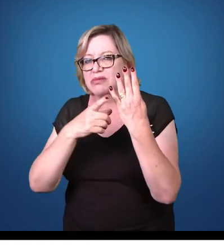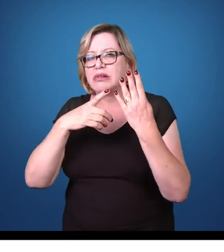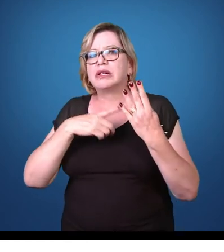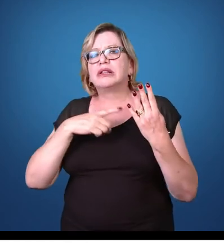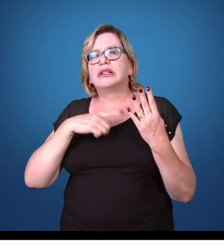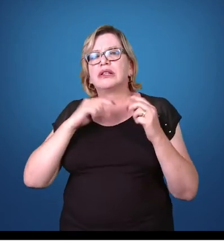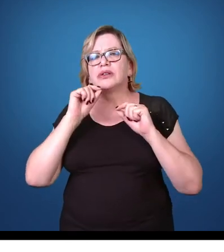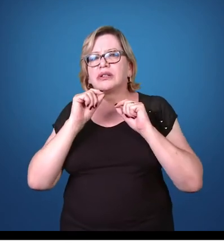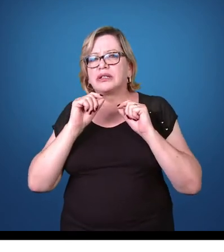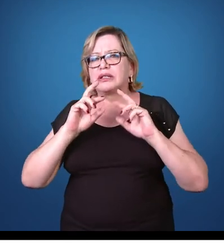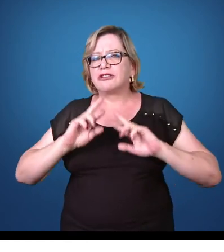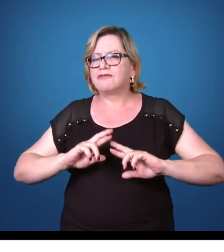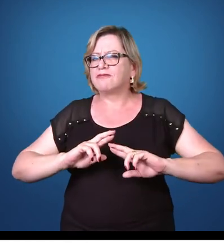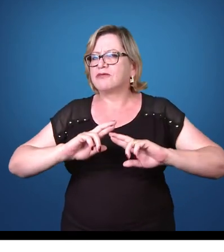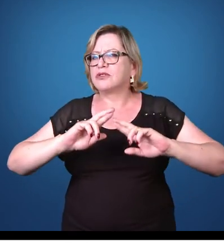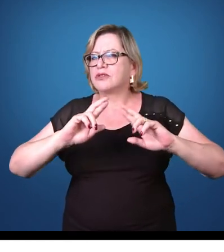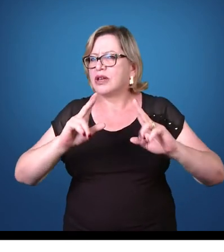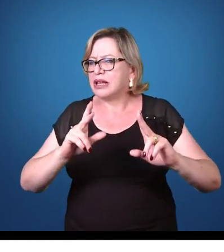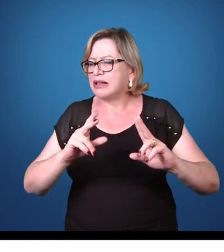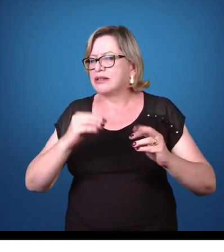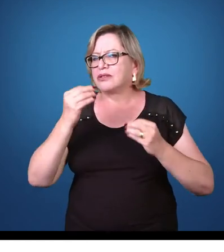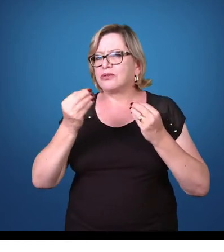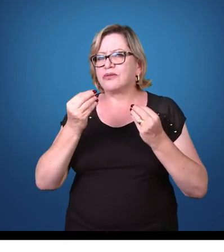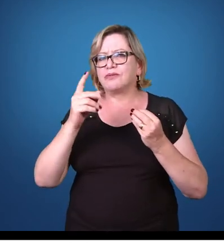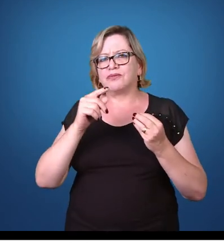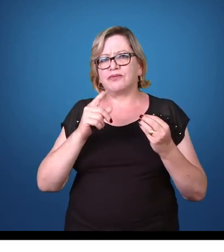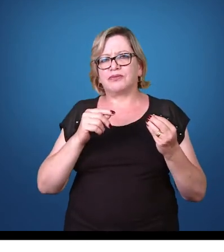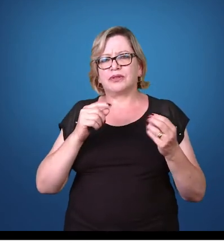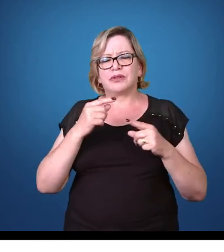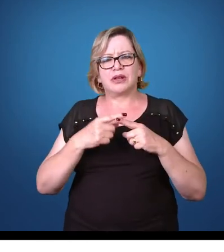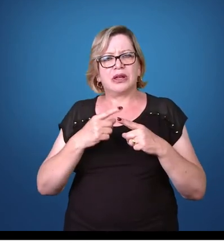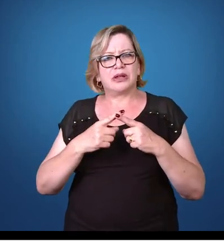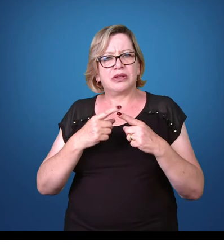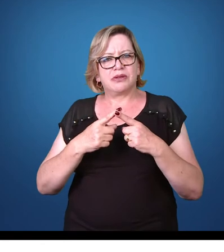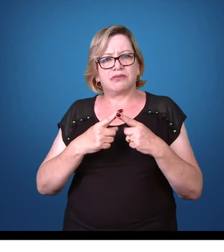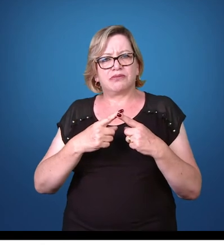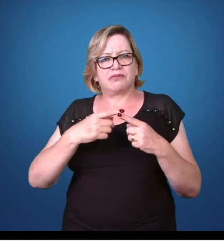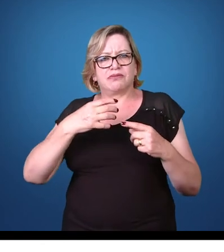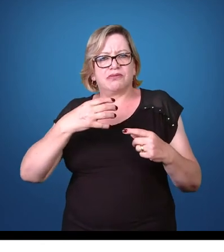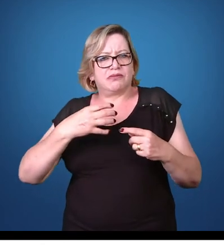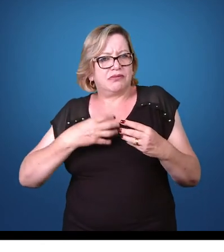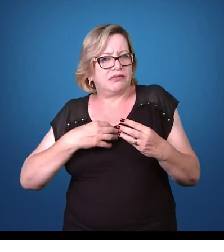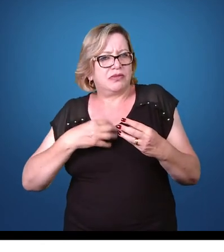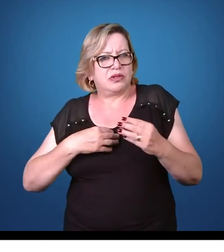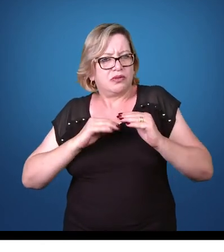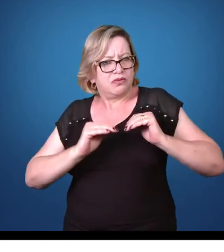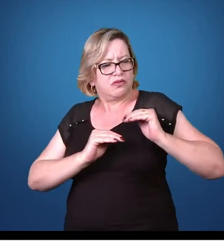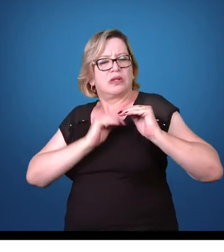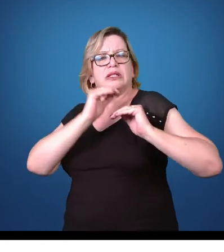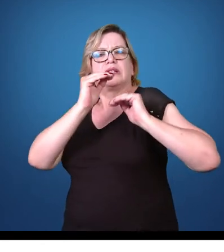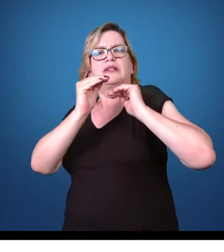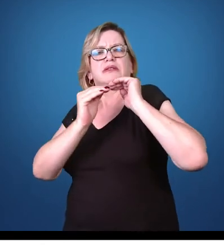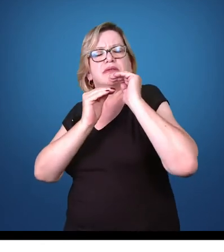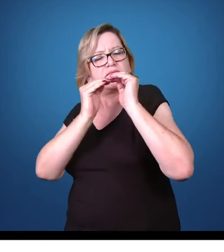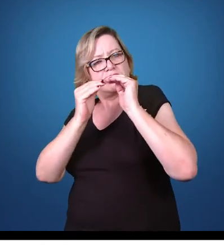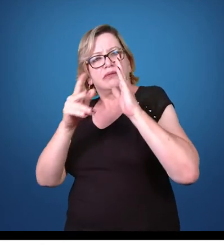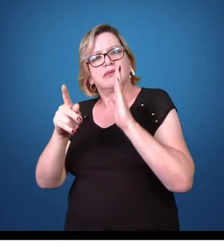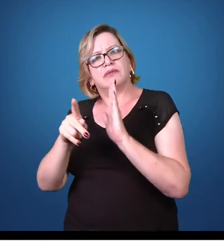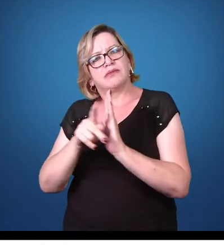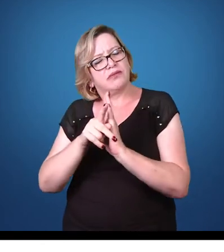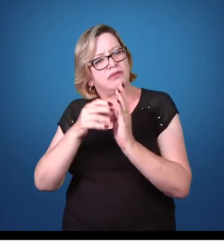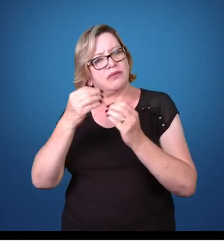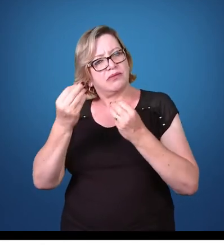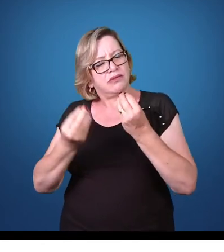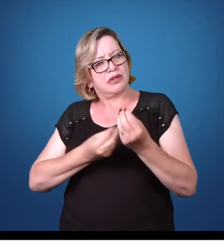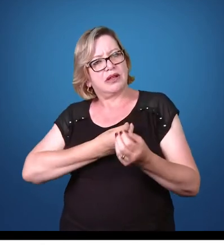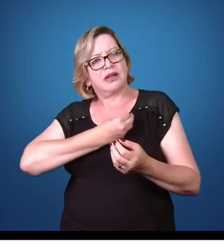diferenciações morfológicas em função do estágio de desenvolvimento, ou melhor, do estágio do ciclo de